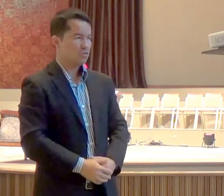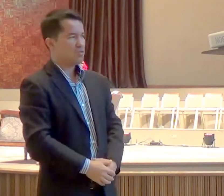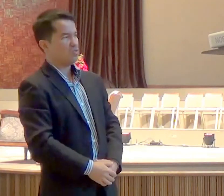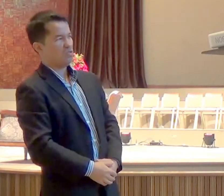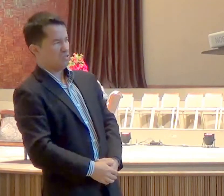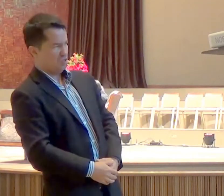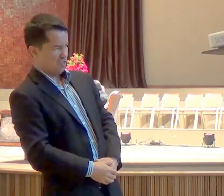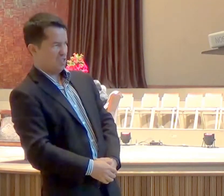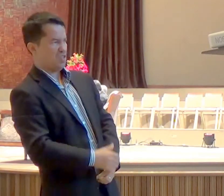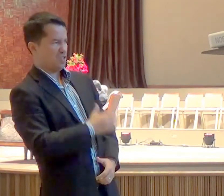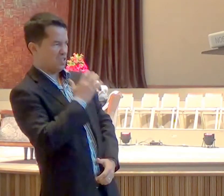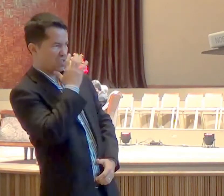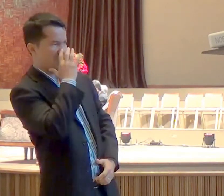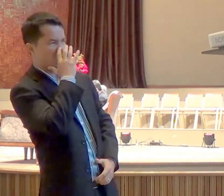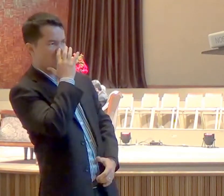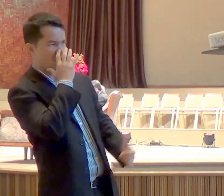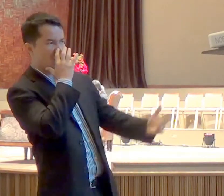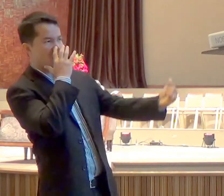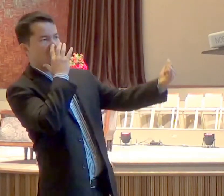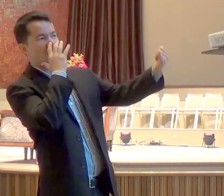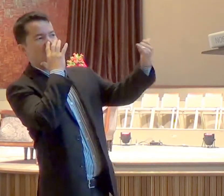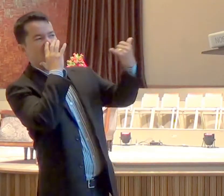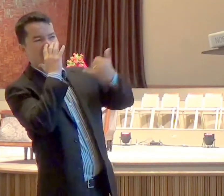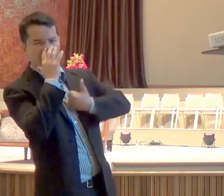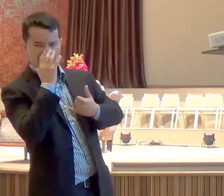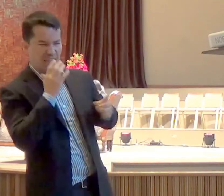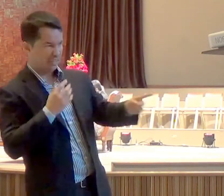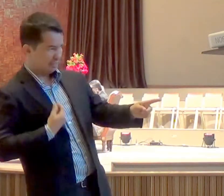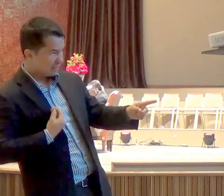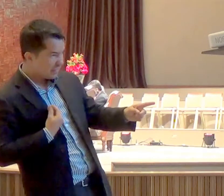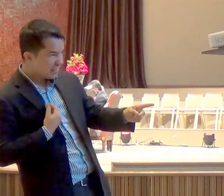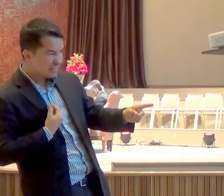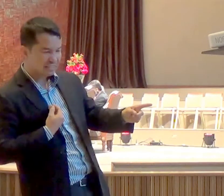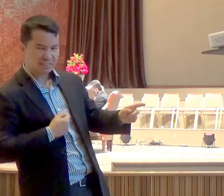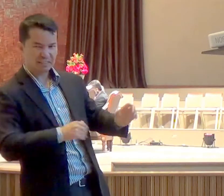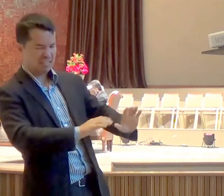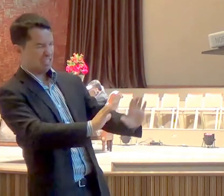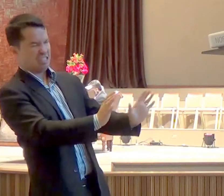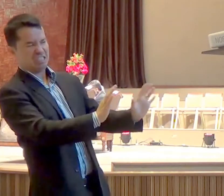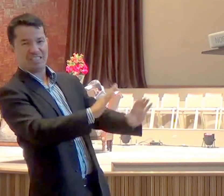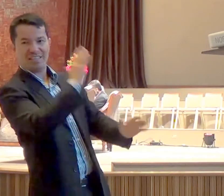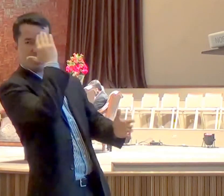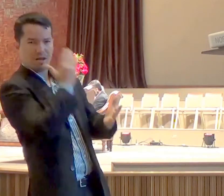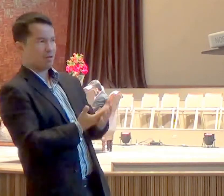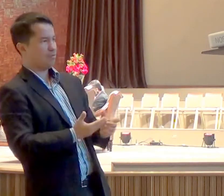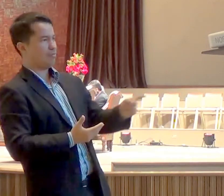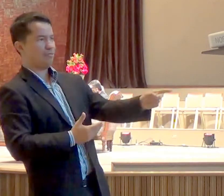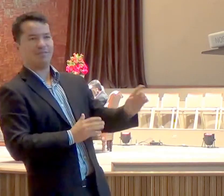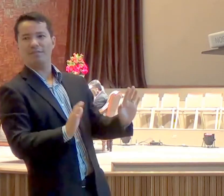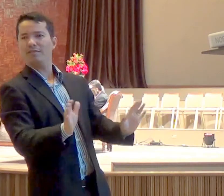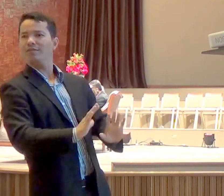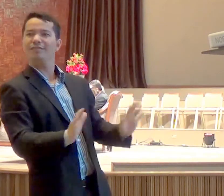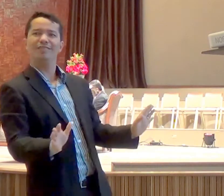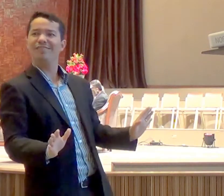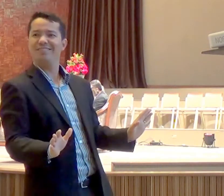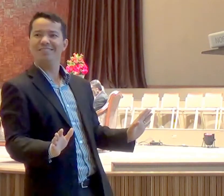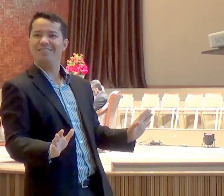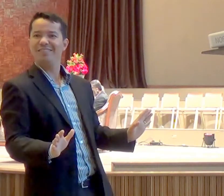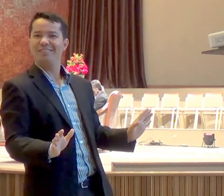o que ele vivia e que fora visto por ela, não acreditavam, depois disso